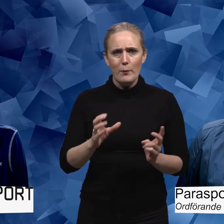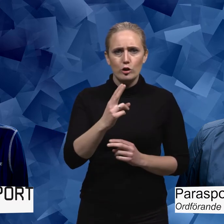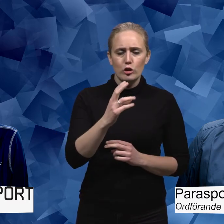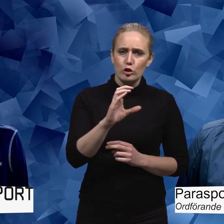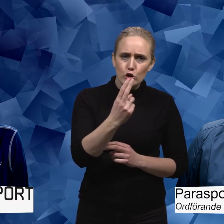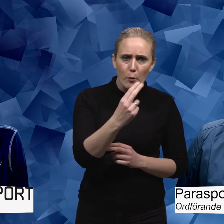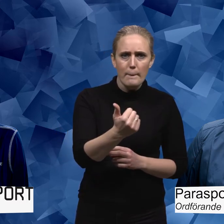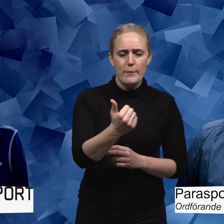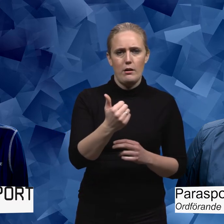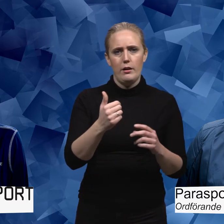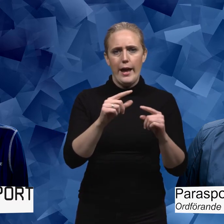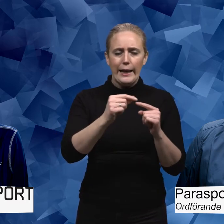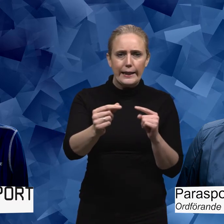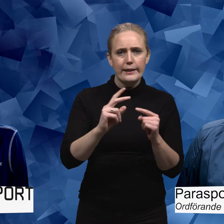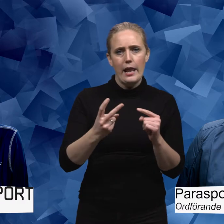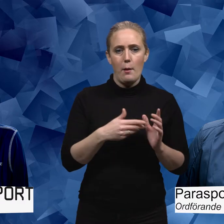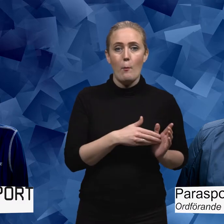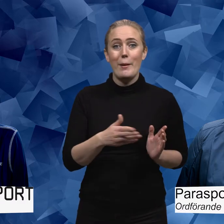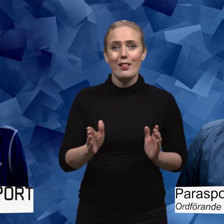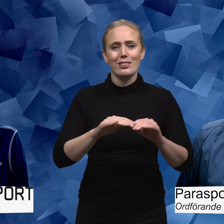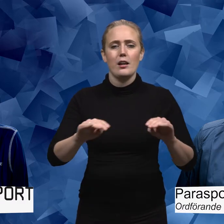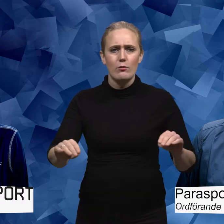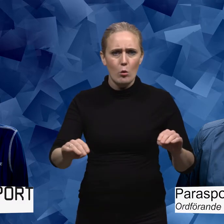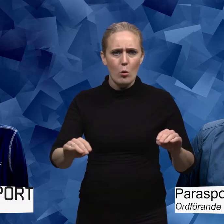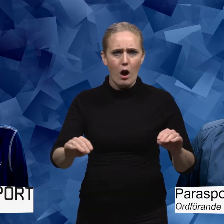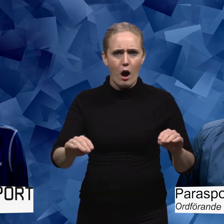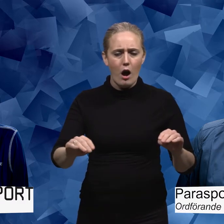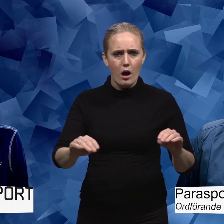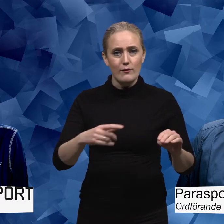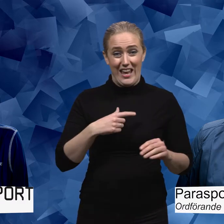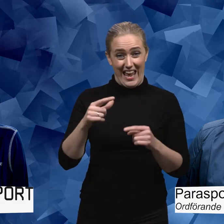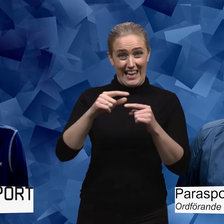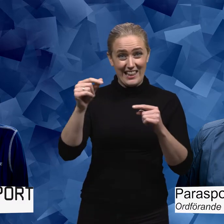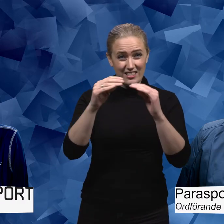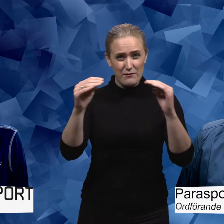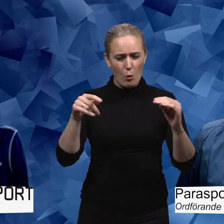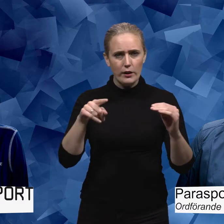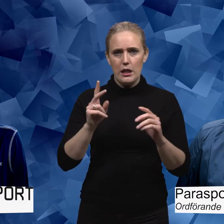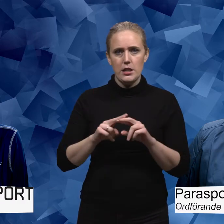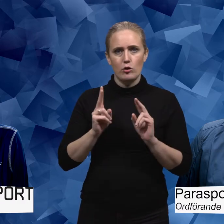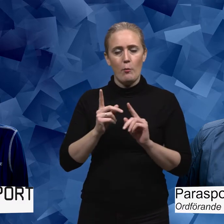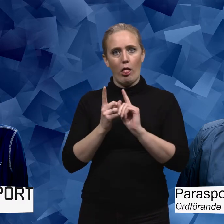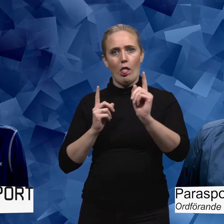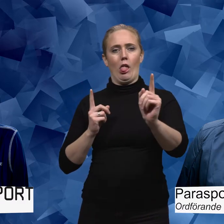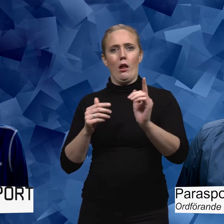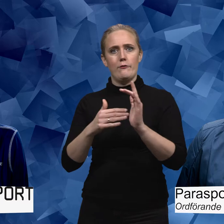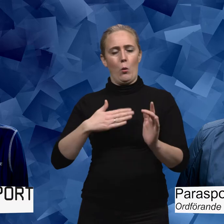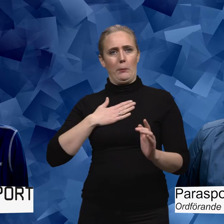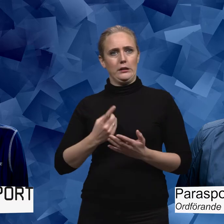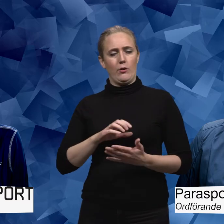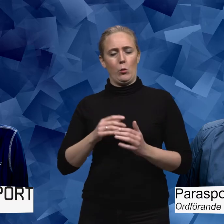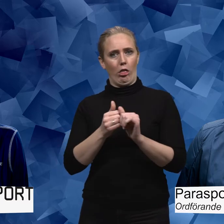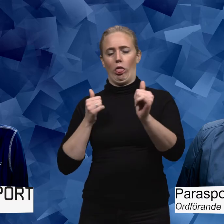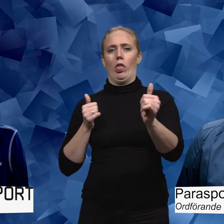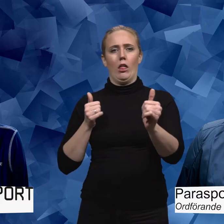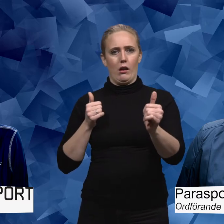sub-elit eller som är på breddnivå. Därför att ibland kan elit bli så långt ifrån där jag